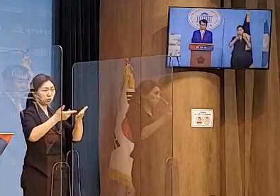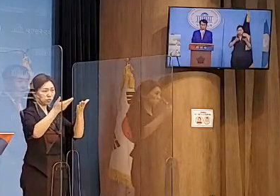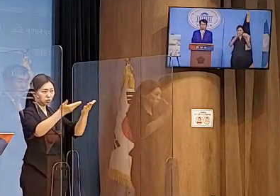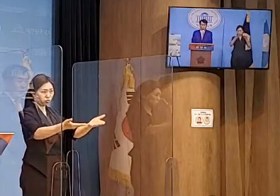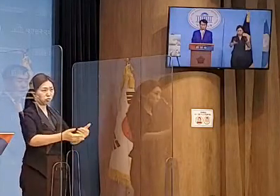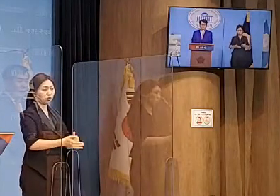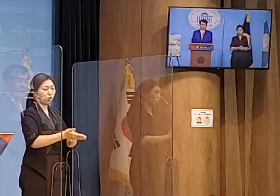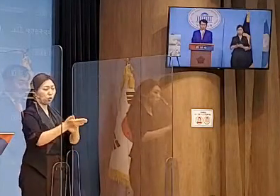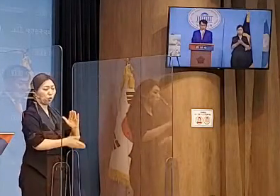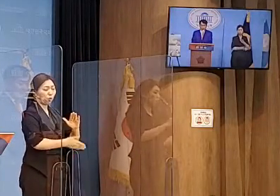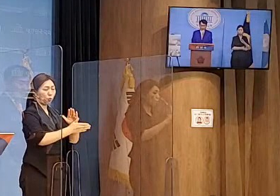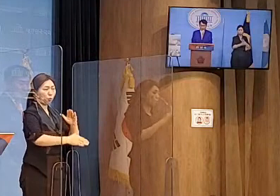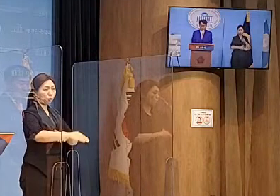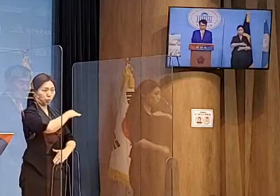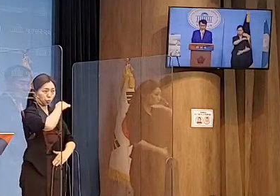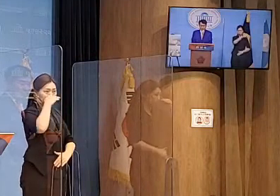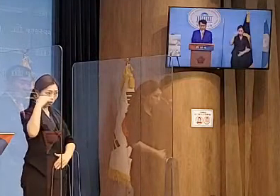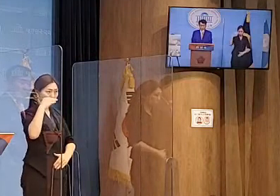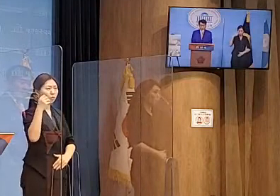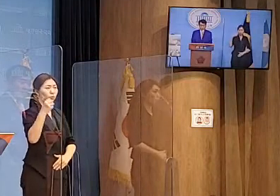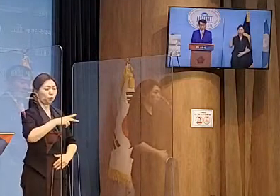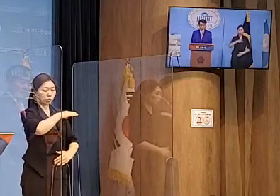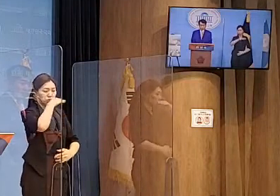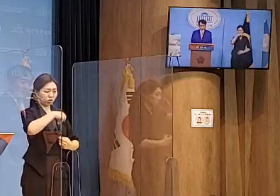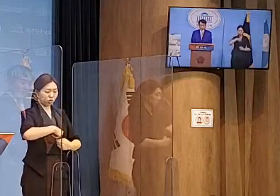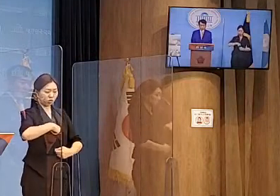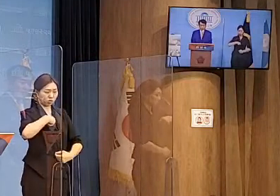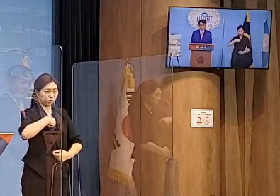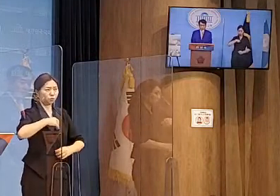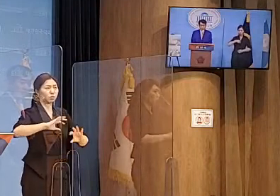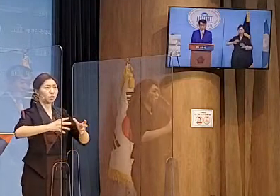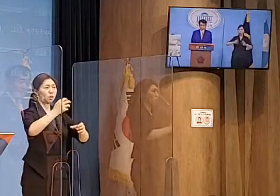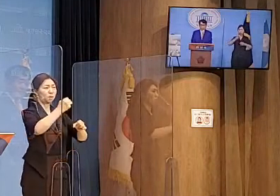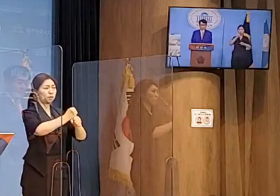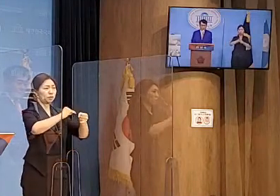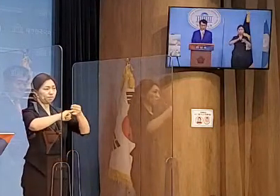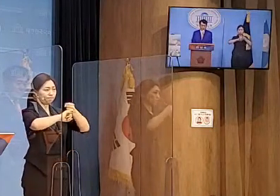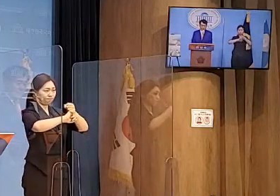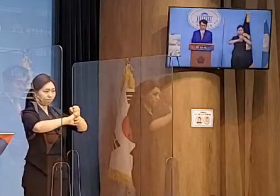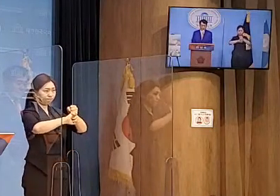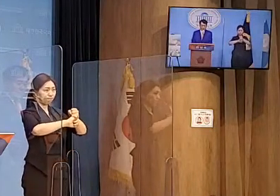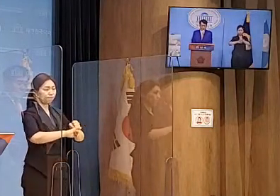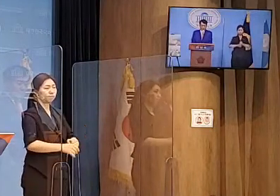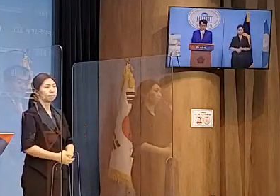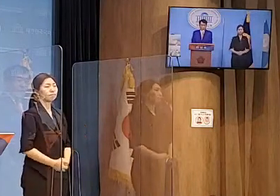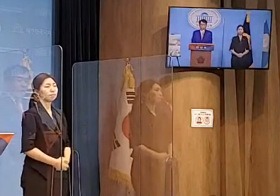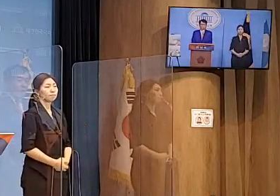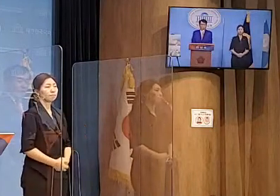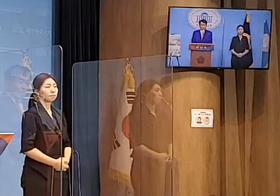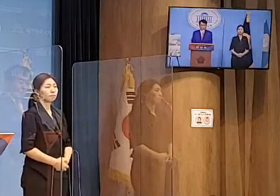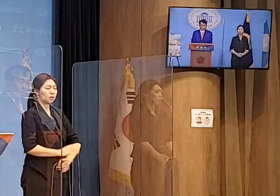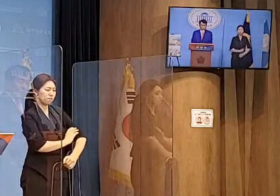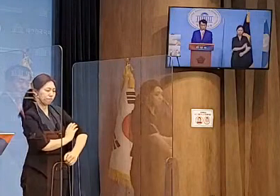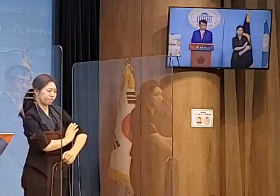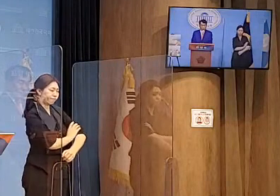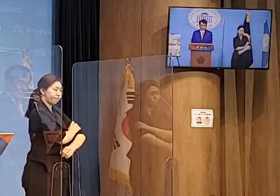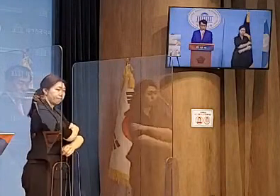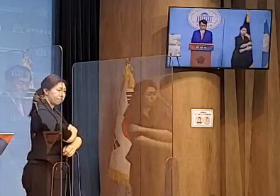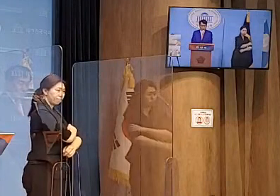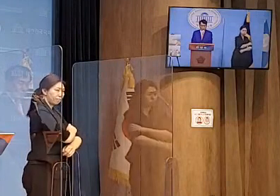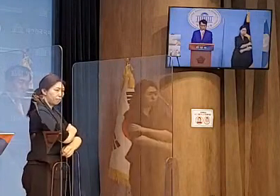정의로운 나라를 만들겠습니다. 교체를 해내놓고